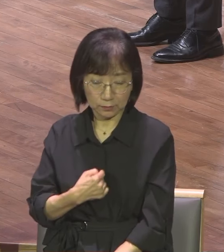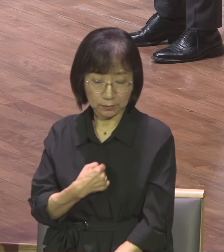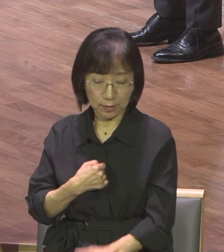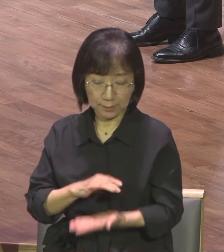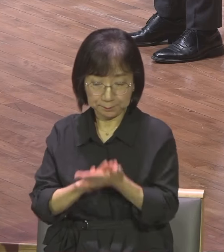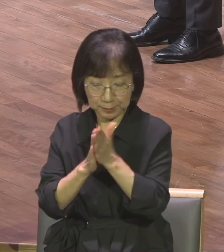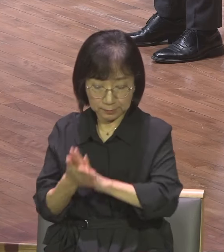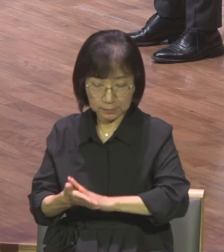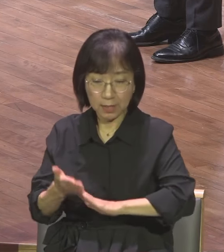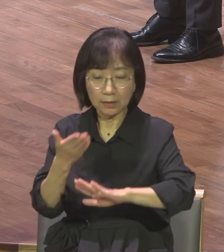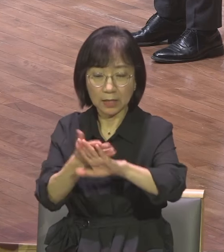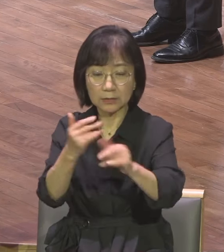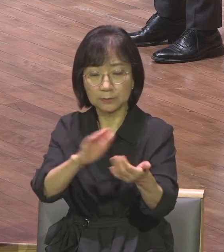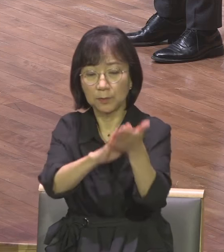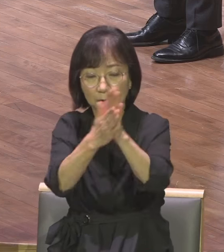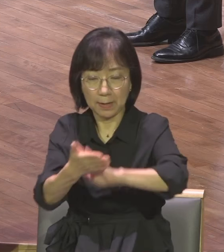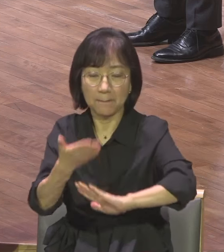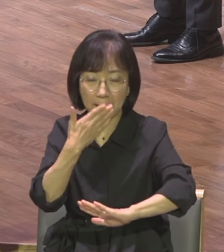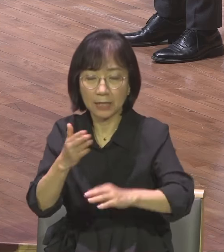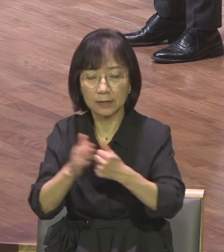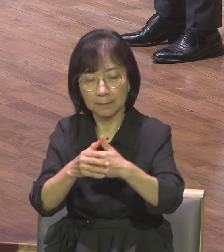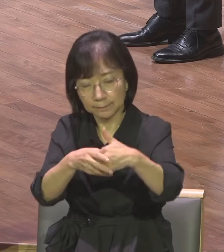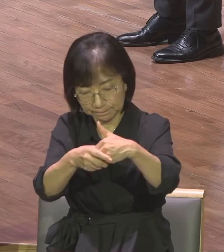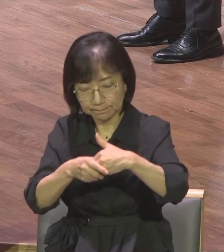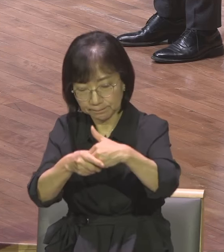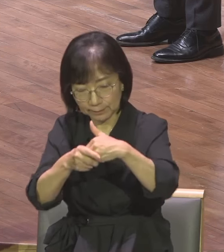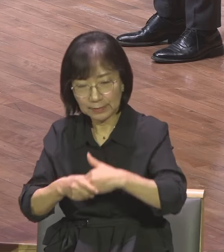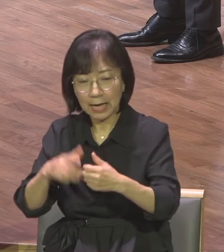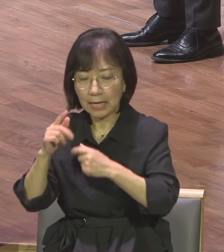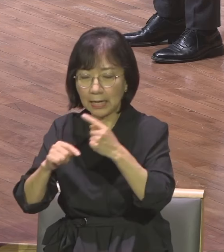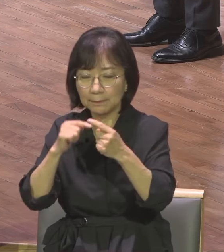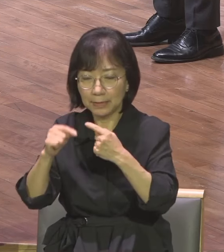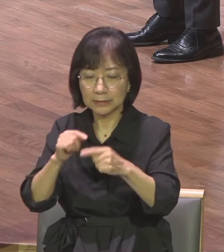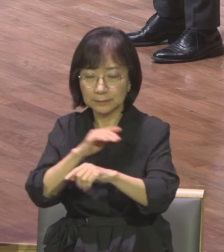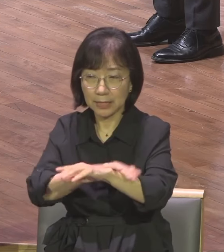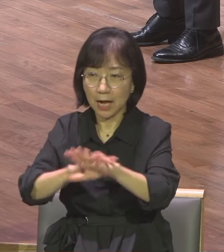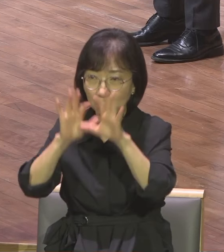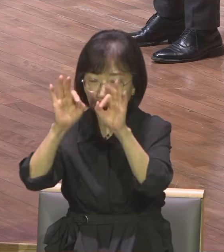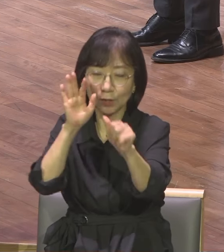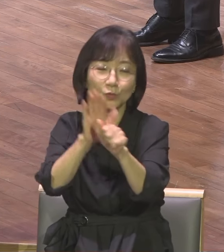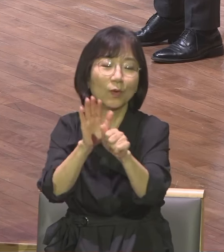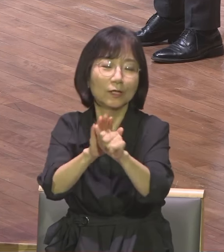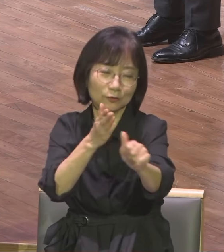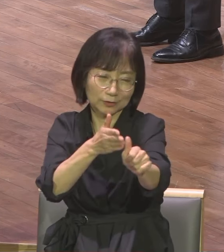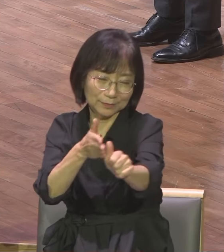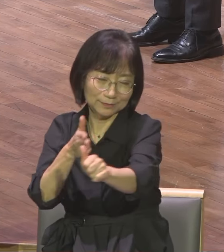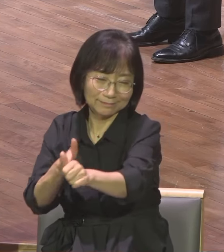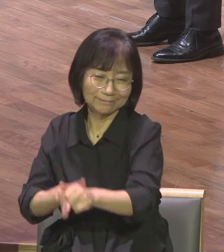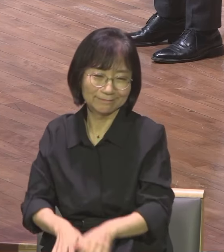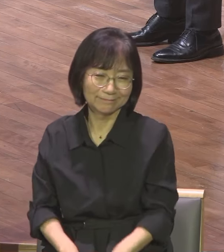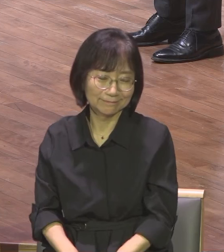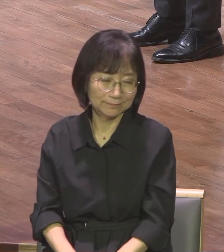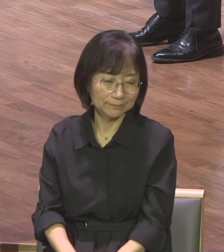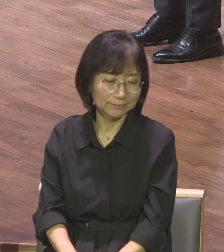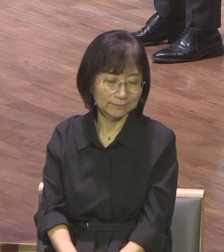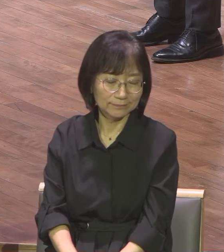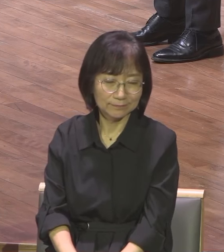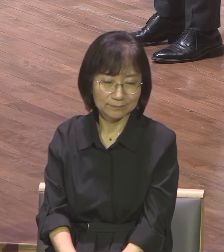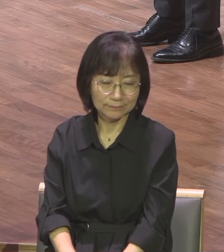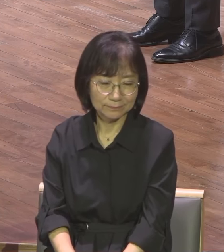하나 가지고 데려오십시오 그러나 역사할 거예요 100명을 데려오면 30명 40명에게 임할 겁니다